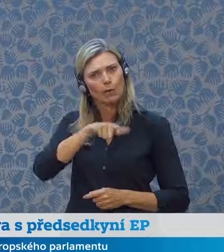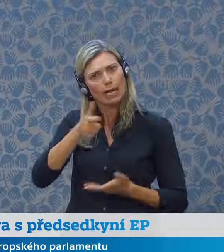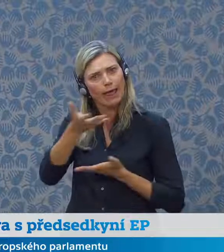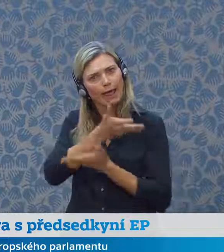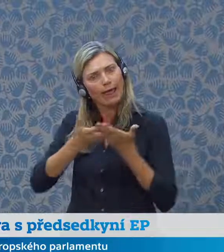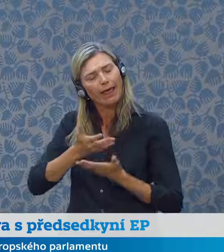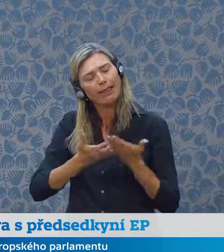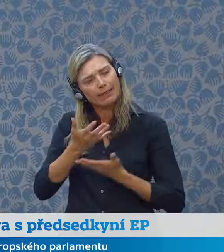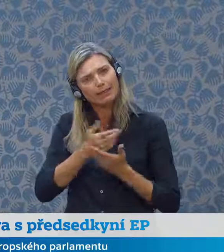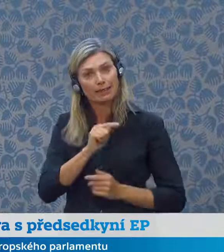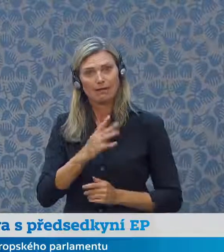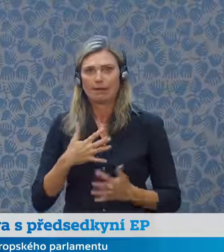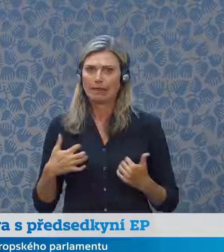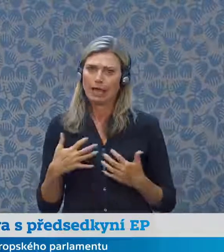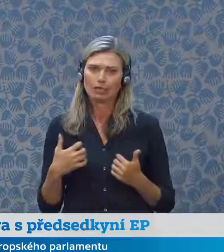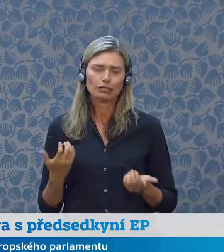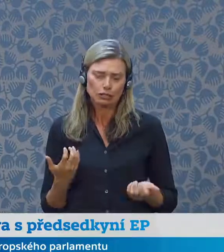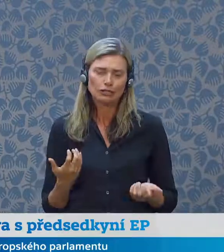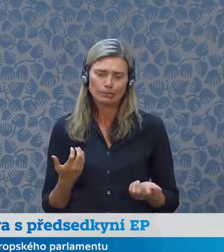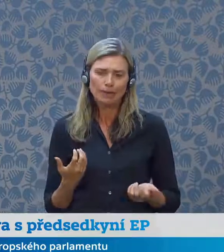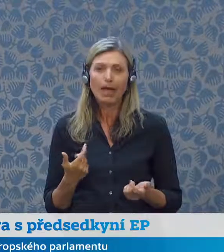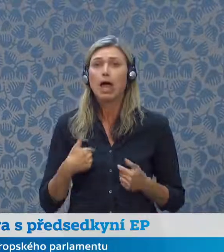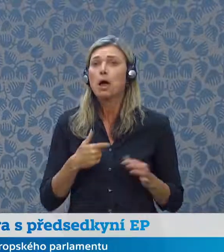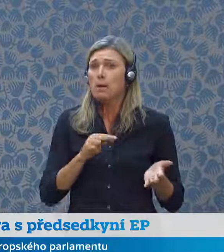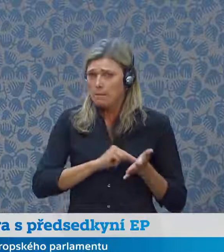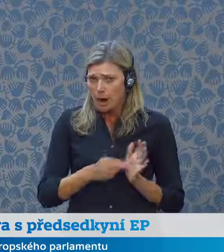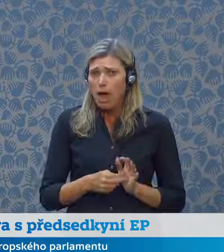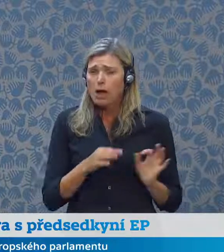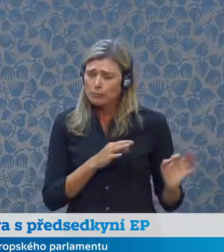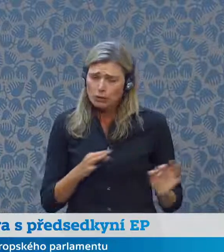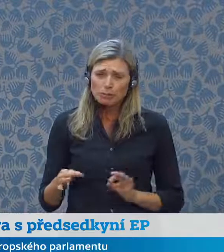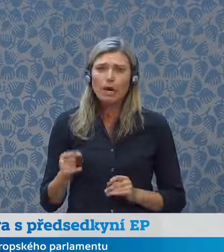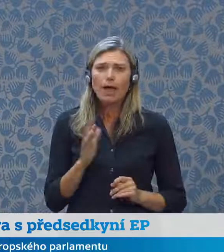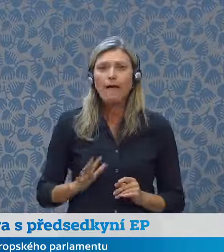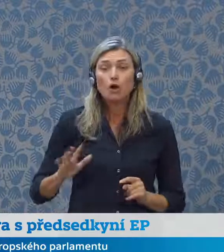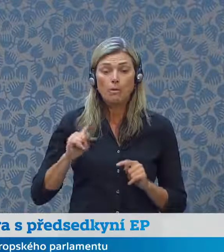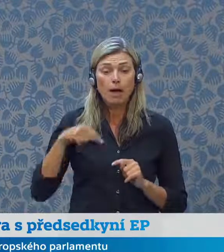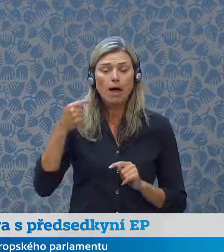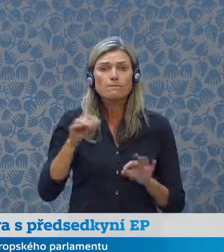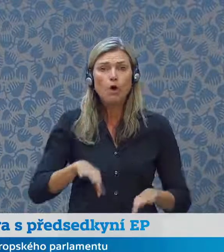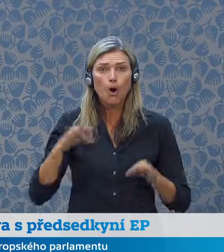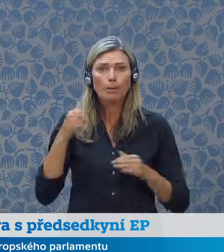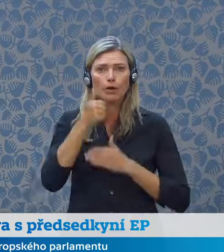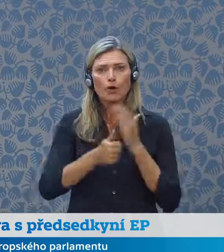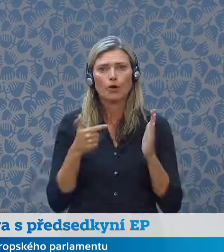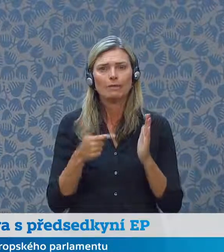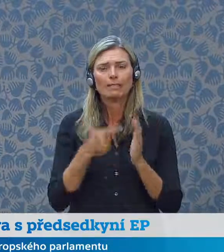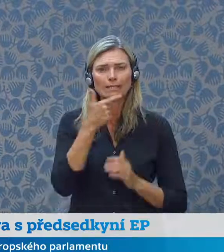vždy na toto těšíme. My se připravujeme na další evropské volby v roce 2024,